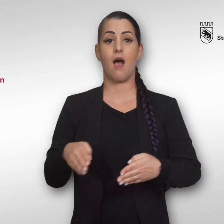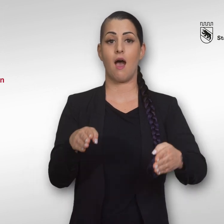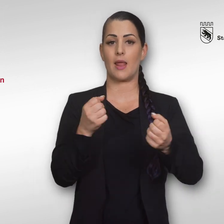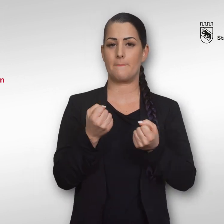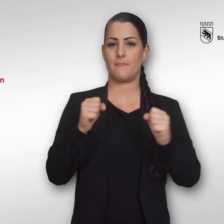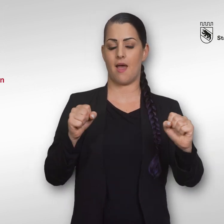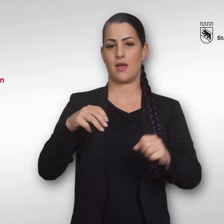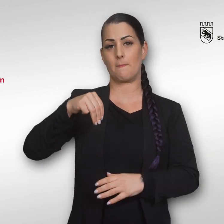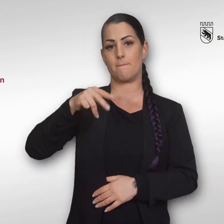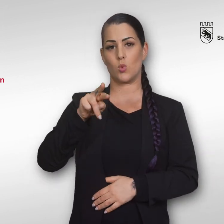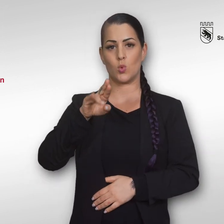Aarebad Muri bei Bern